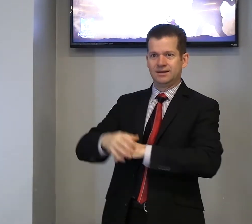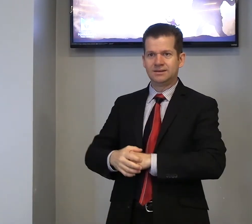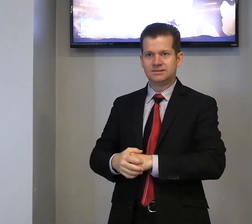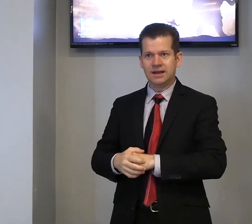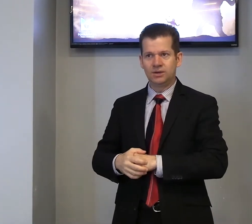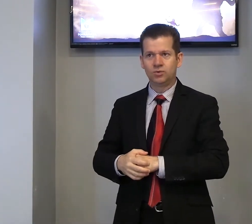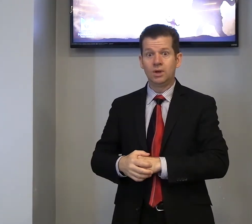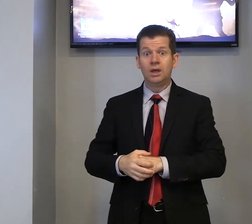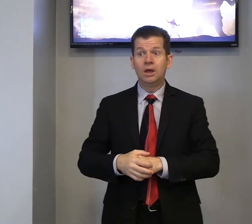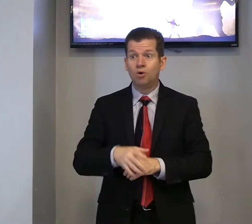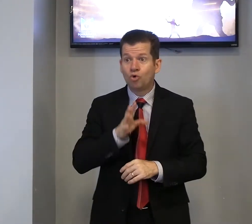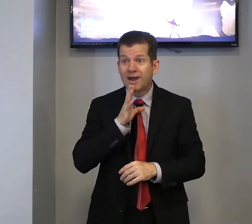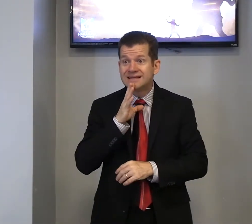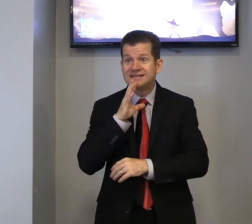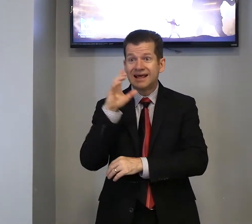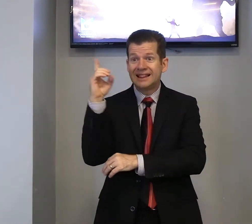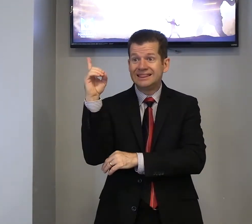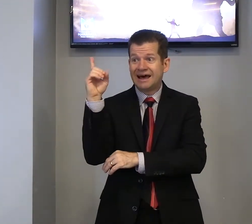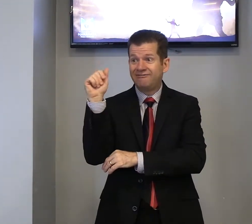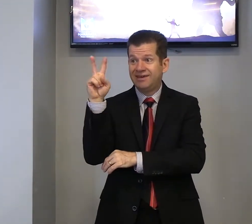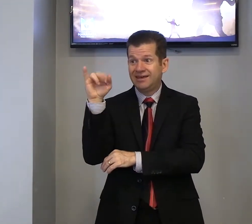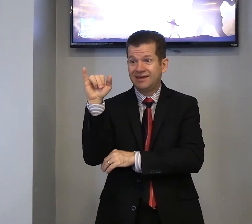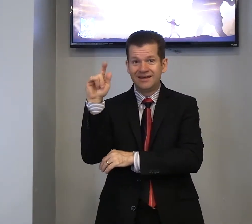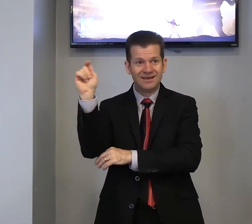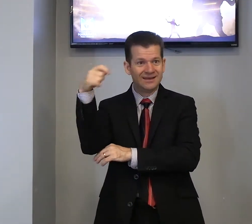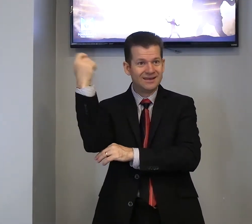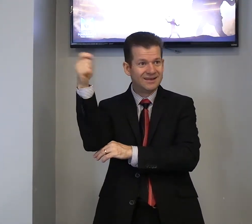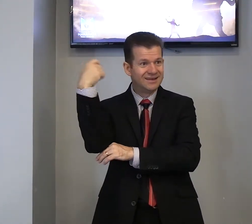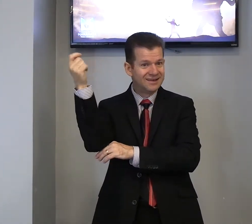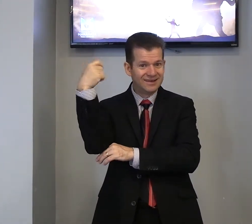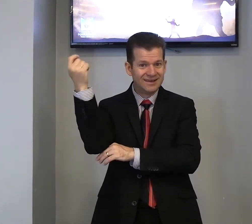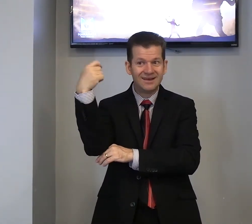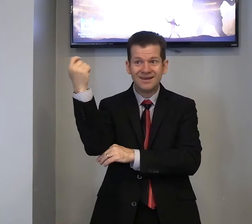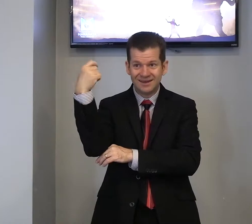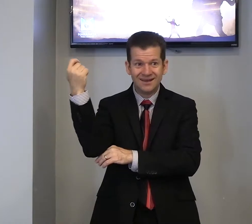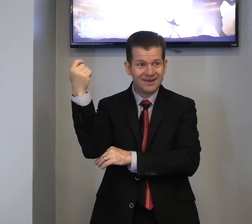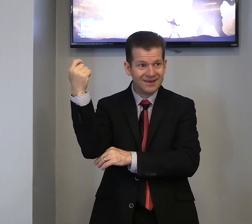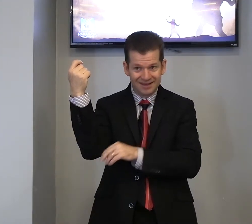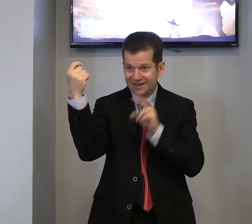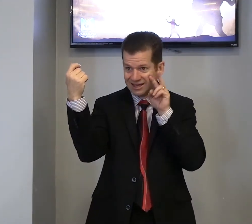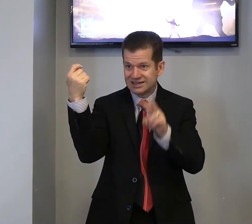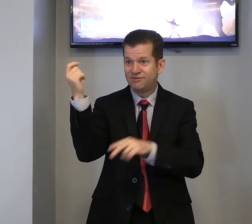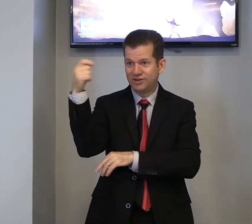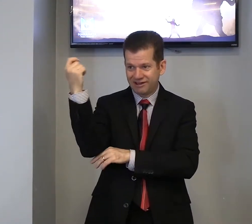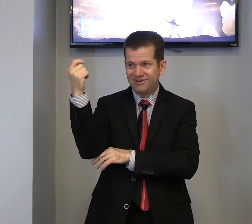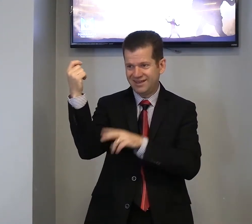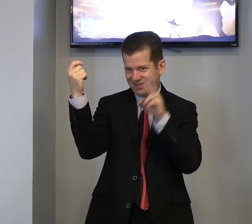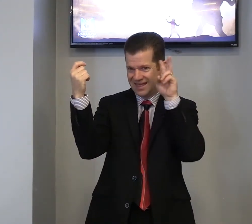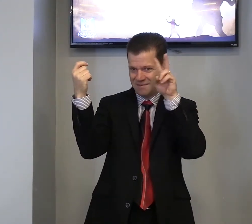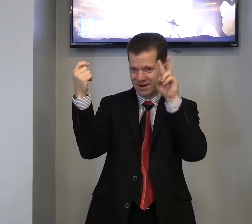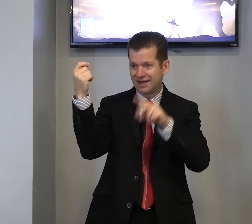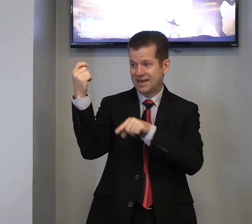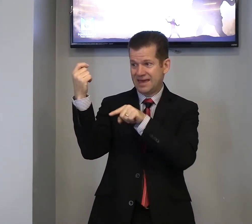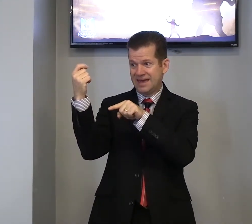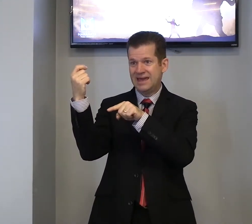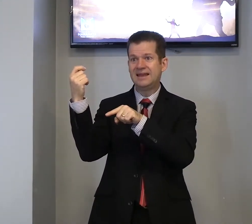certo? Conhece Davi? Davi, já viu Davi, lembra? Ele